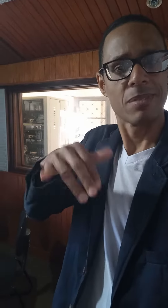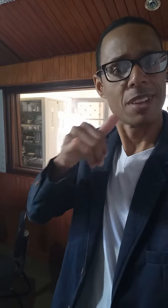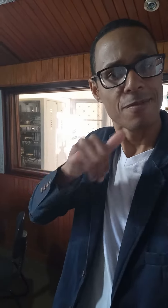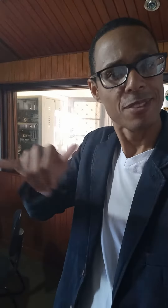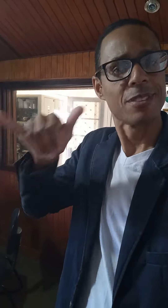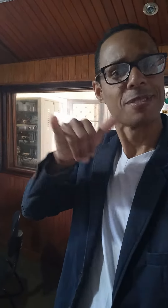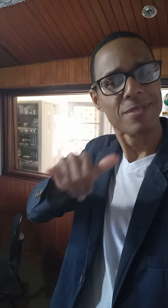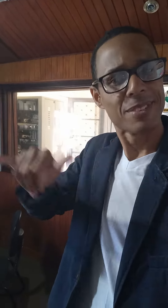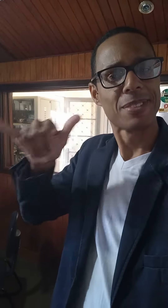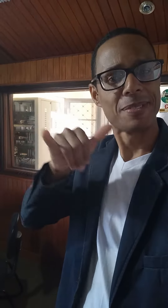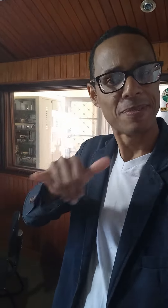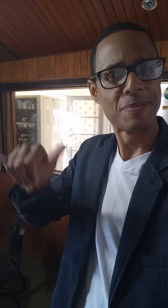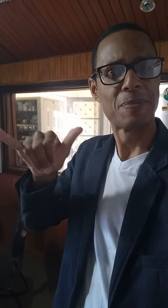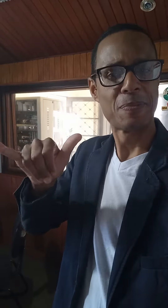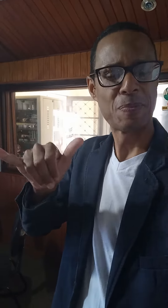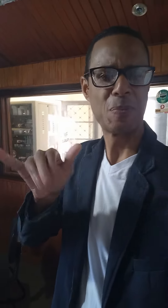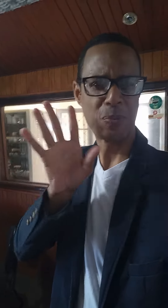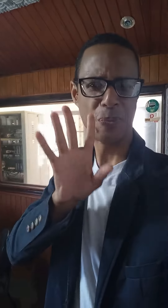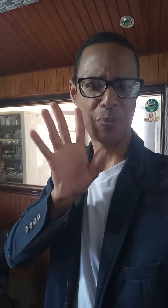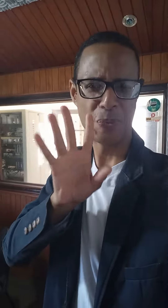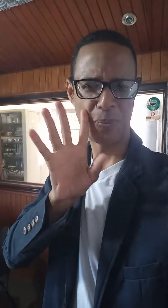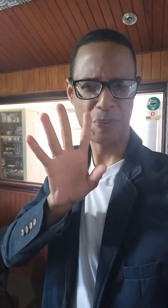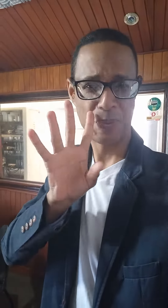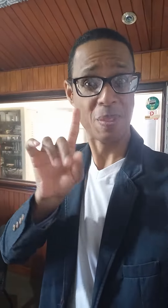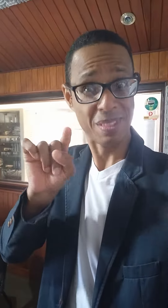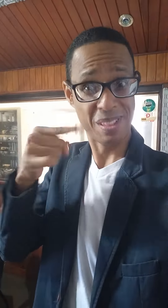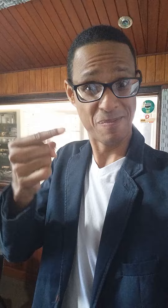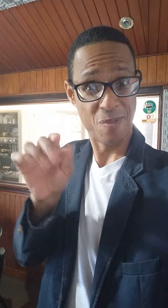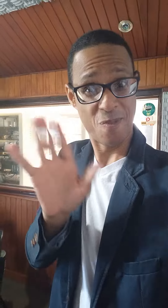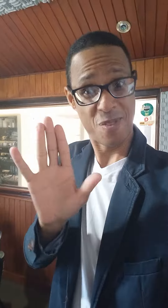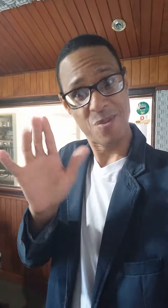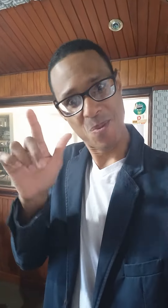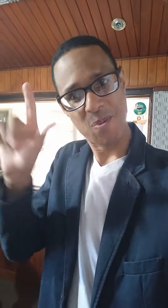ela já era Obrigado.